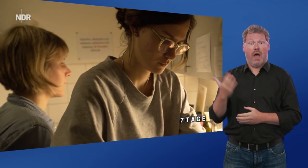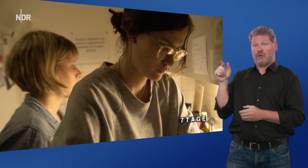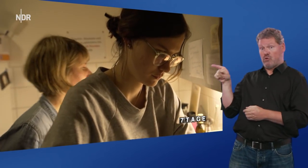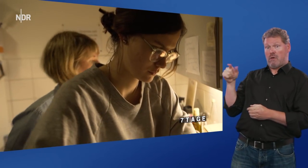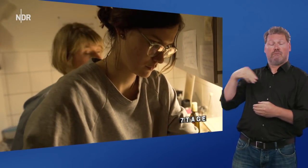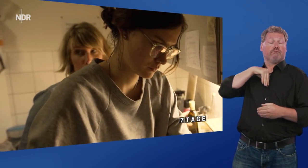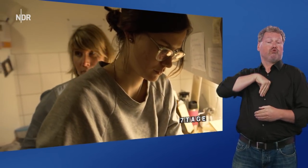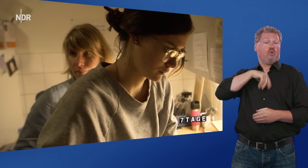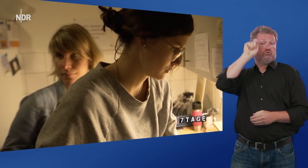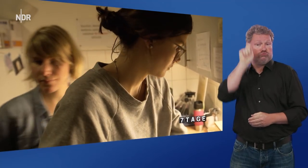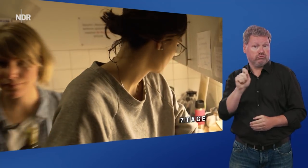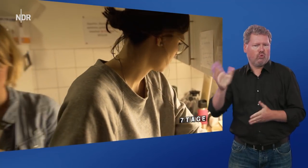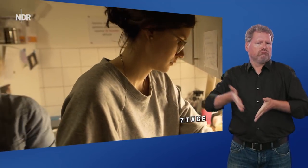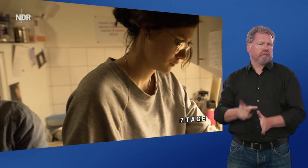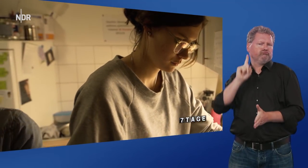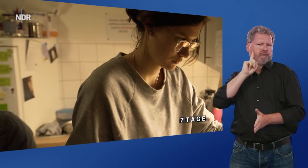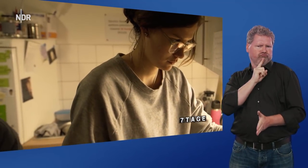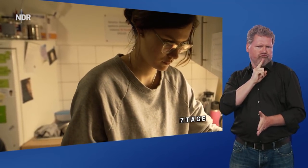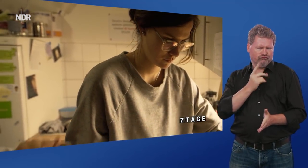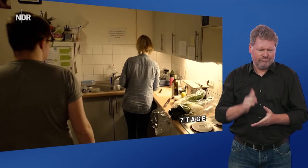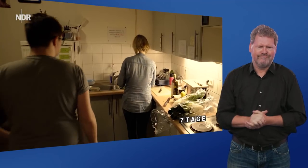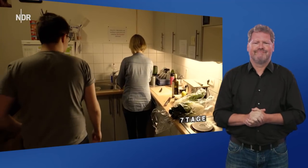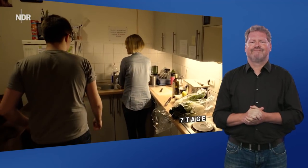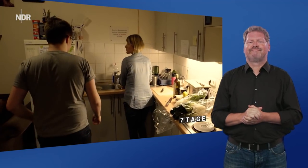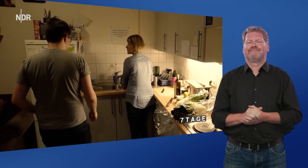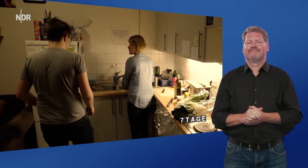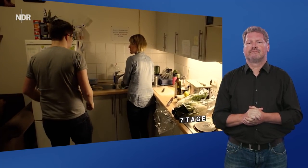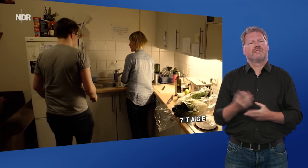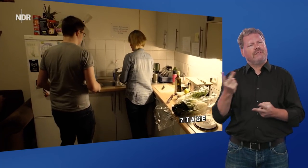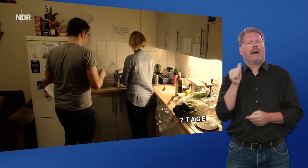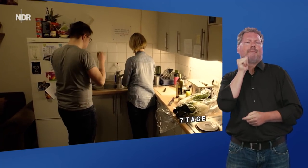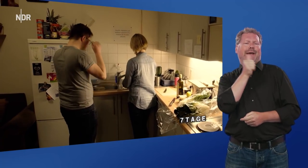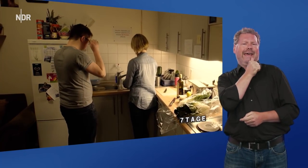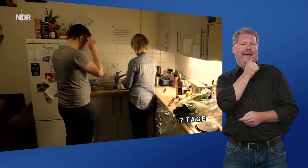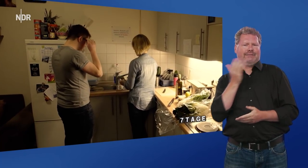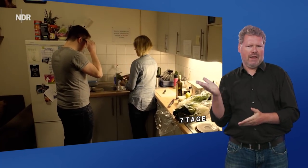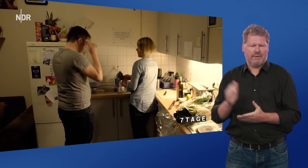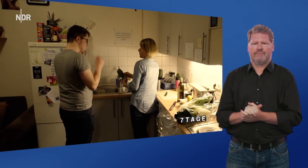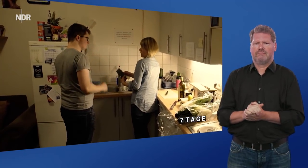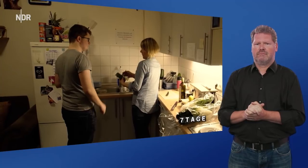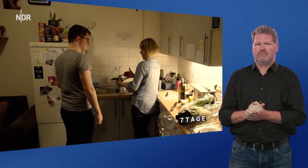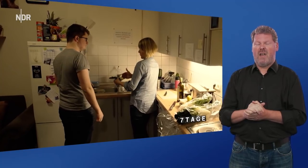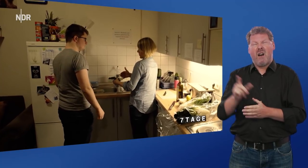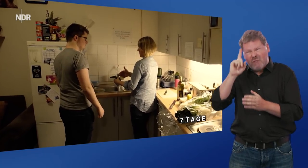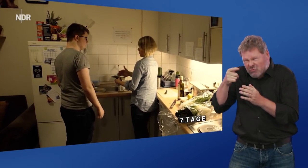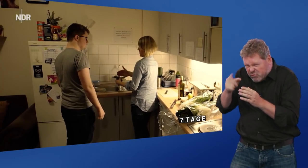Antonia studiert Psychologie. Und ist seit ihrer Geburt taub. Genau wie Peter. Meinst du, ich muss das komplett